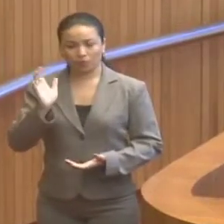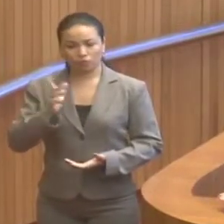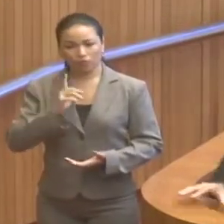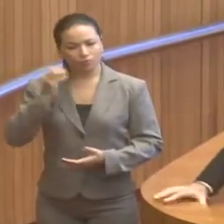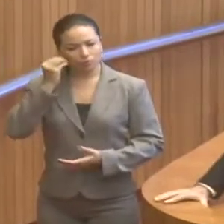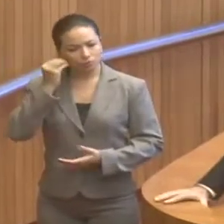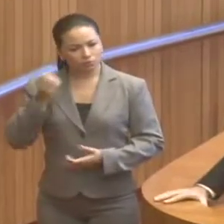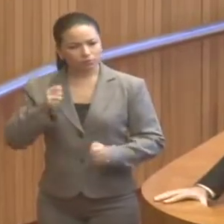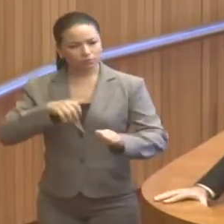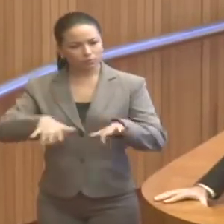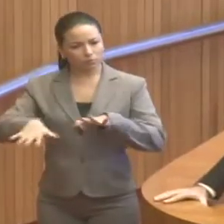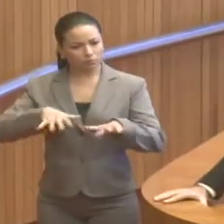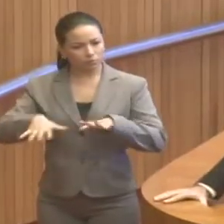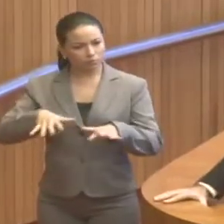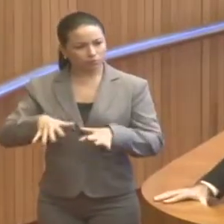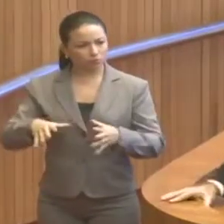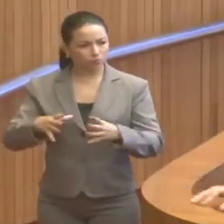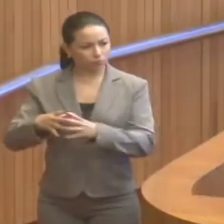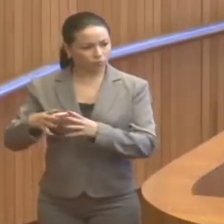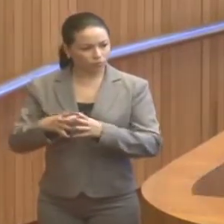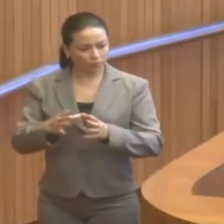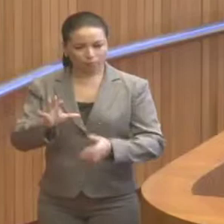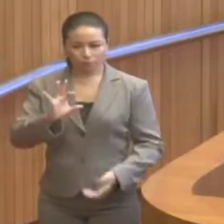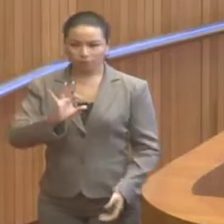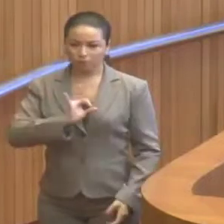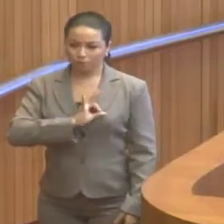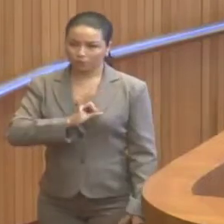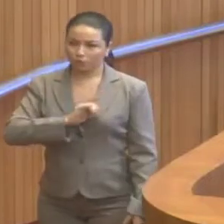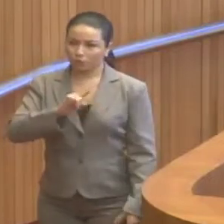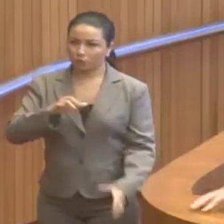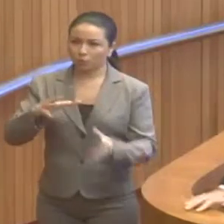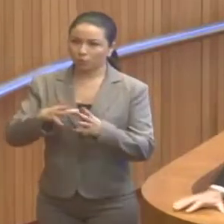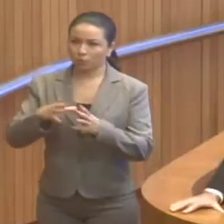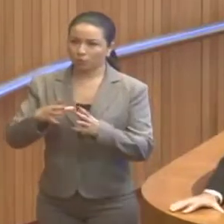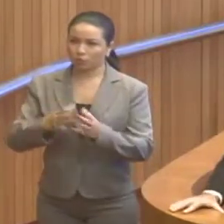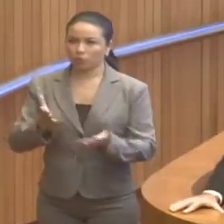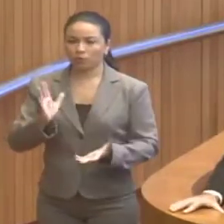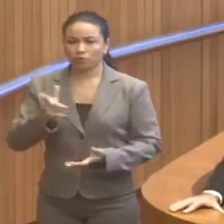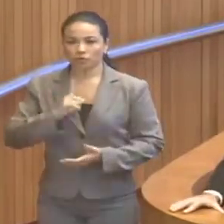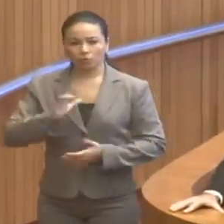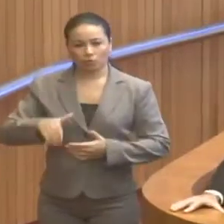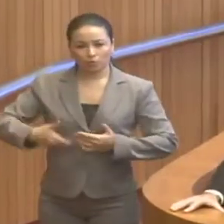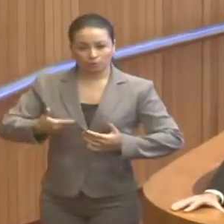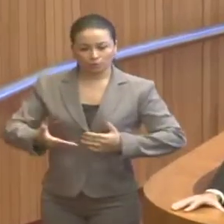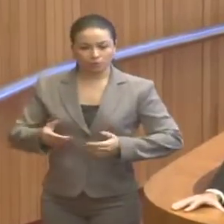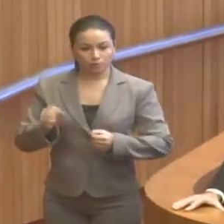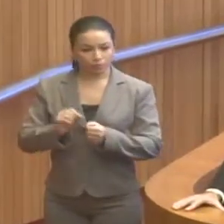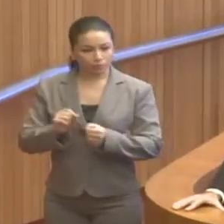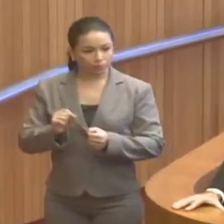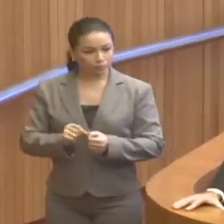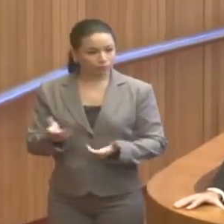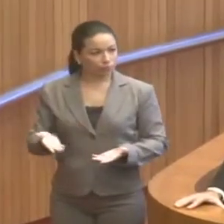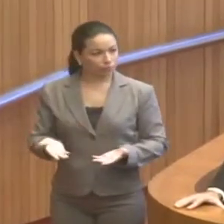acompanhar a movimentação dos militares, uma categoria que, quando vai fazer